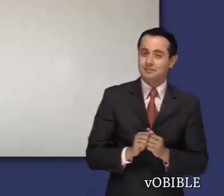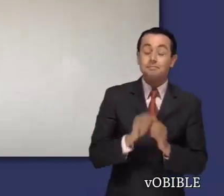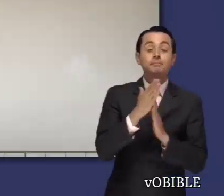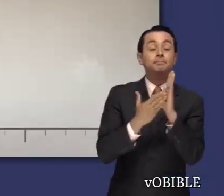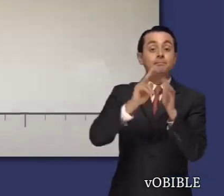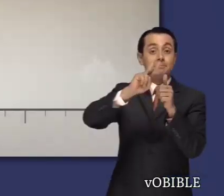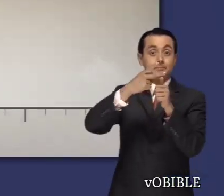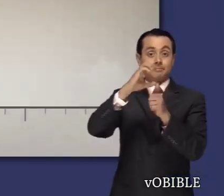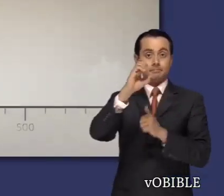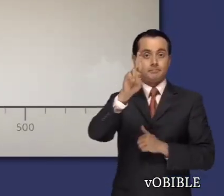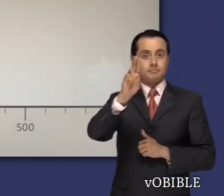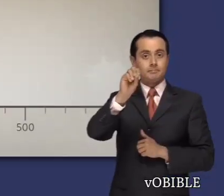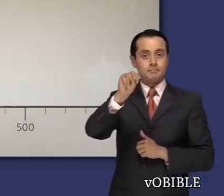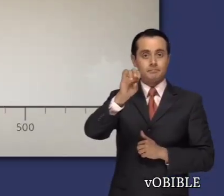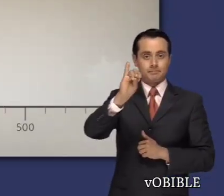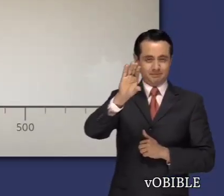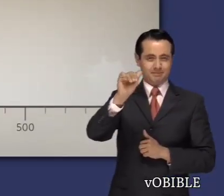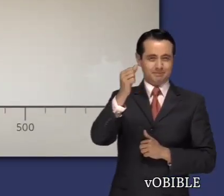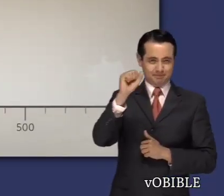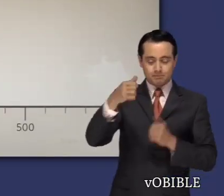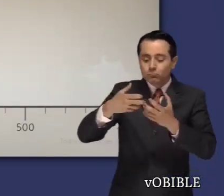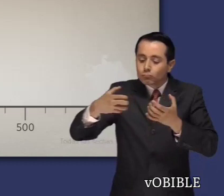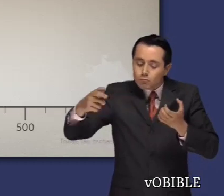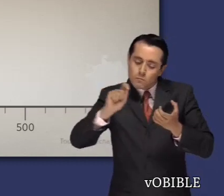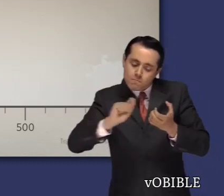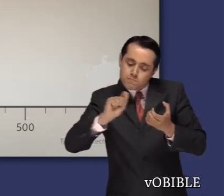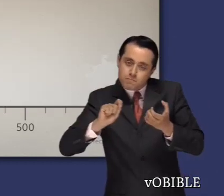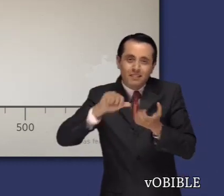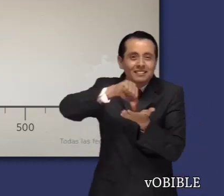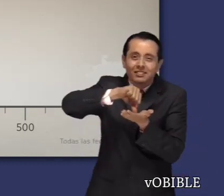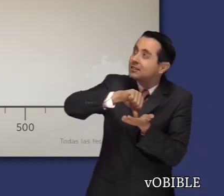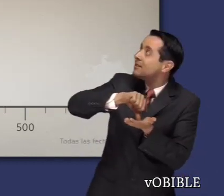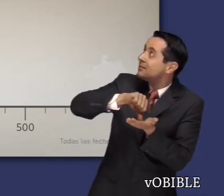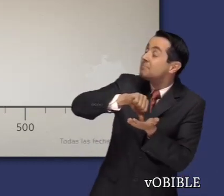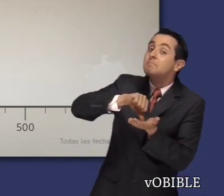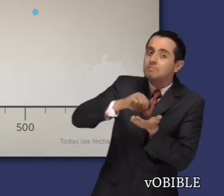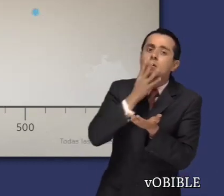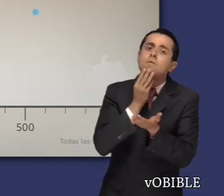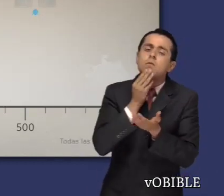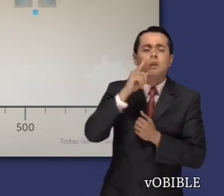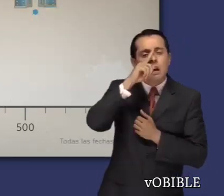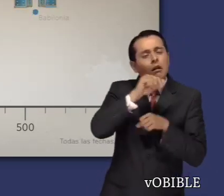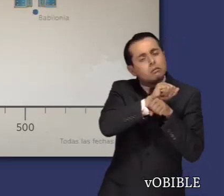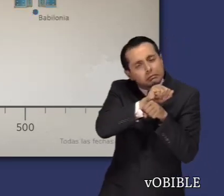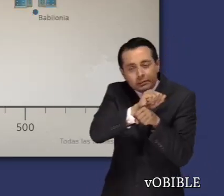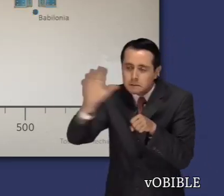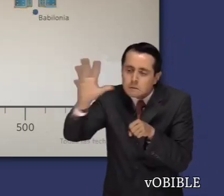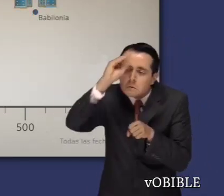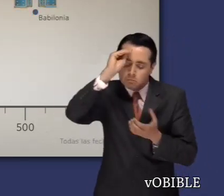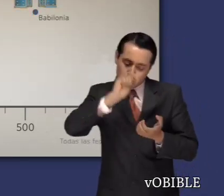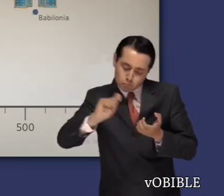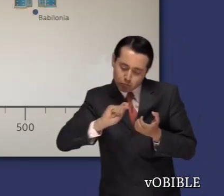Esdras empieza este relato tan bien documentado donde terminó el segundo libro de las Crónicas, tras el cautiverio de los judíos en